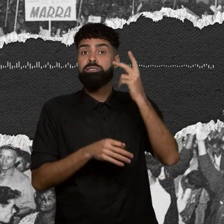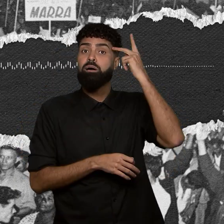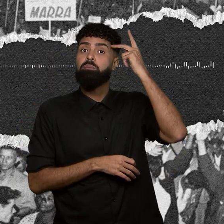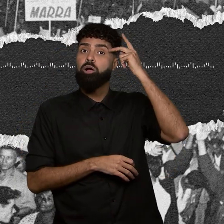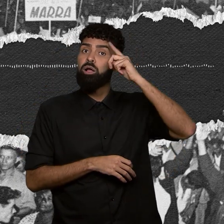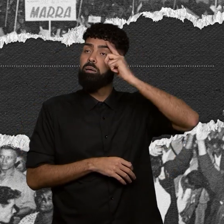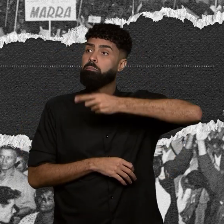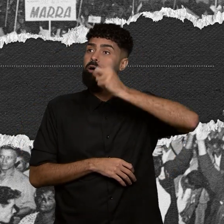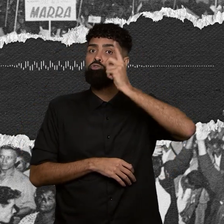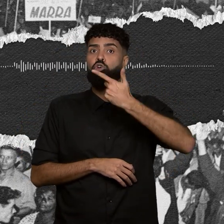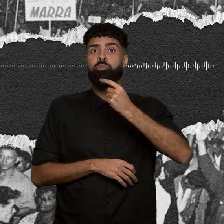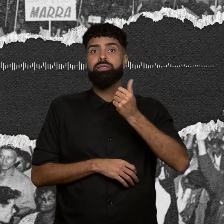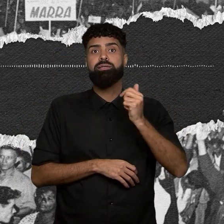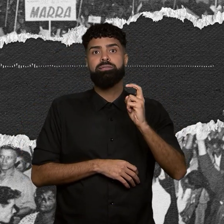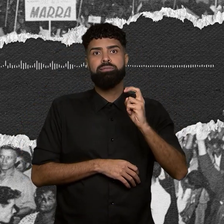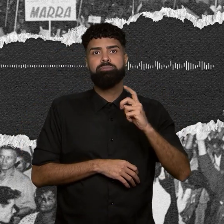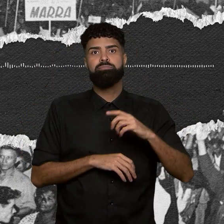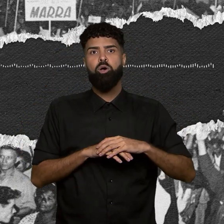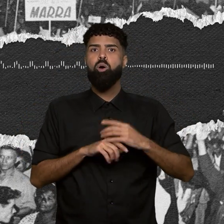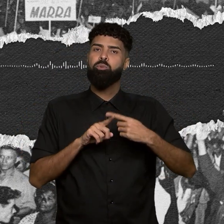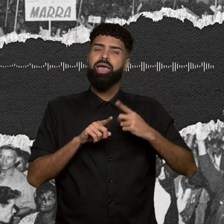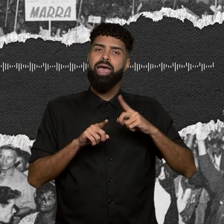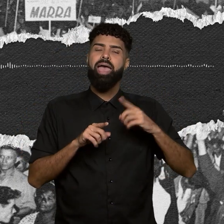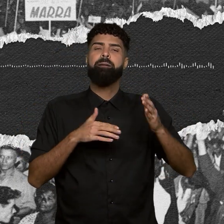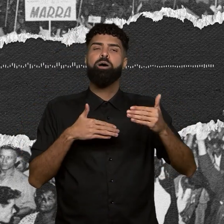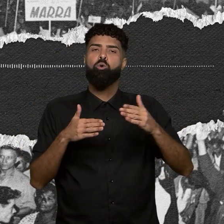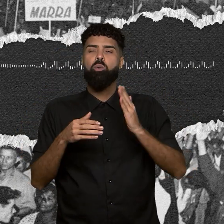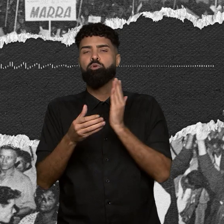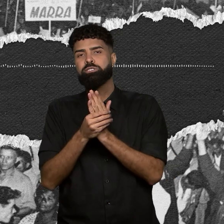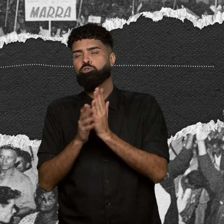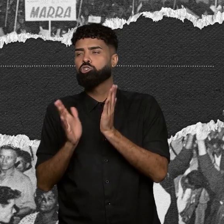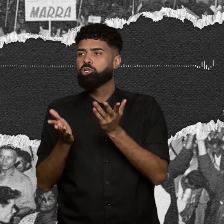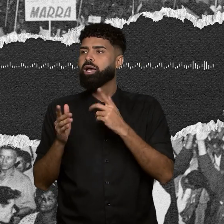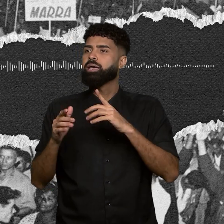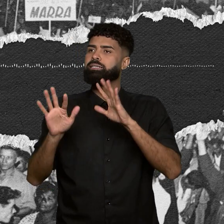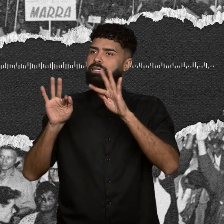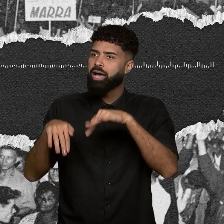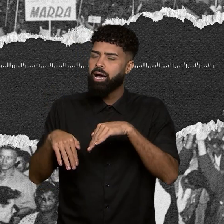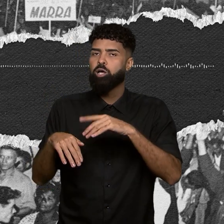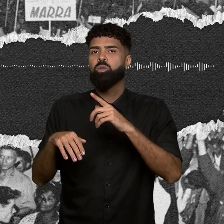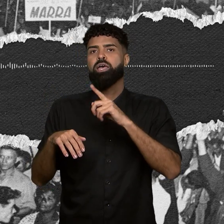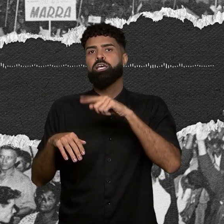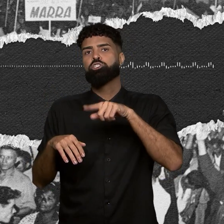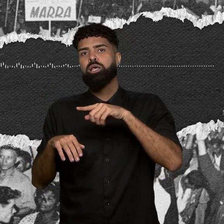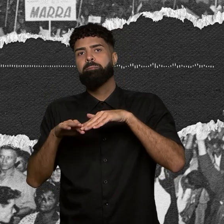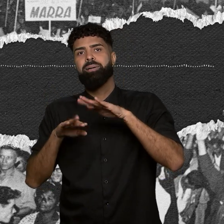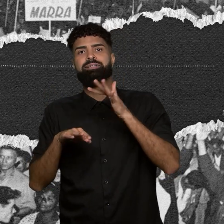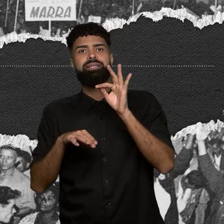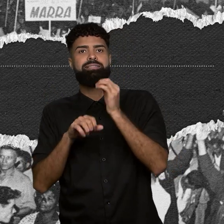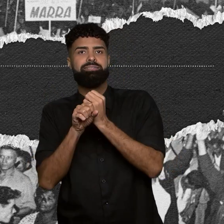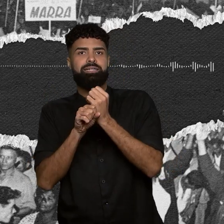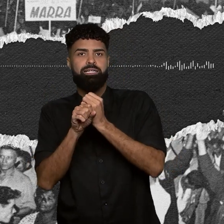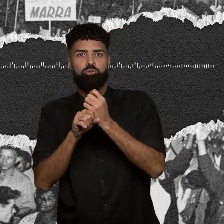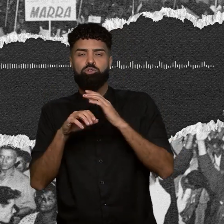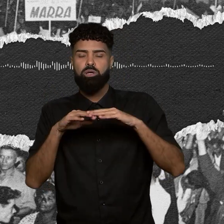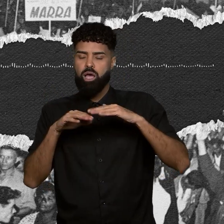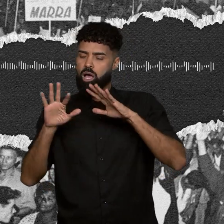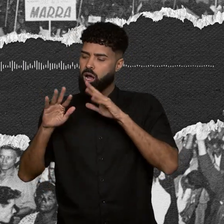2015, no pacote de processos encerrados ou extintos com mais de 10 anos de baixa definitiva. A Comissão da Verdade